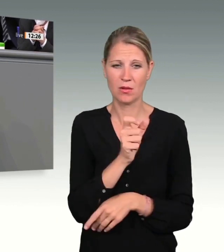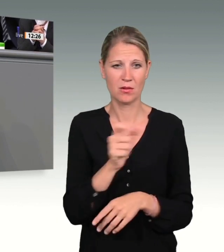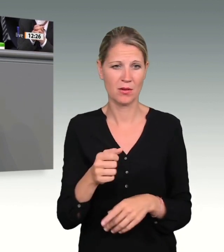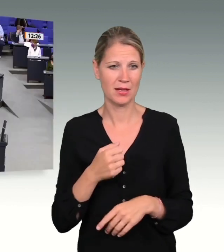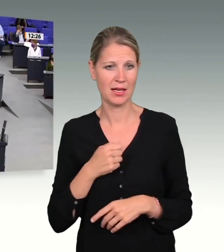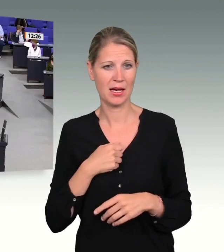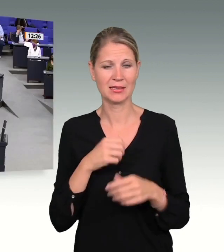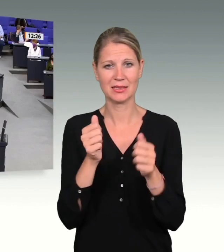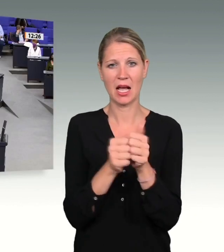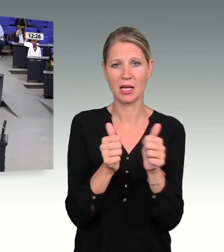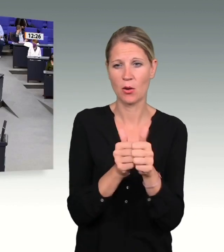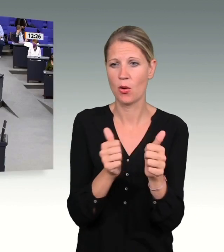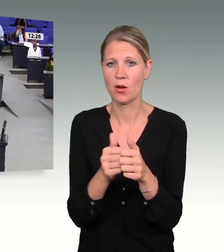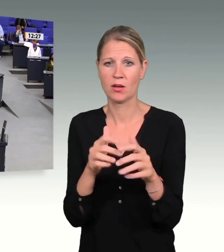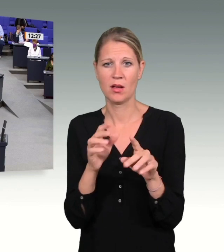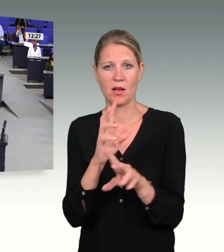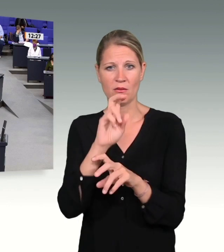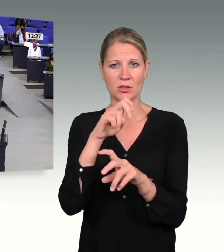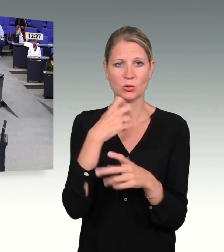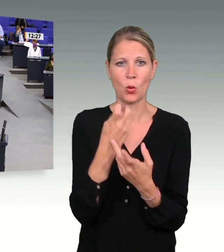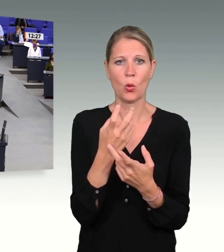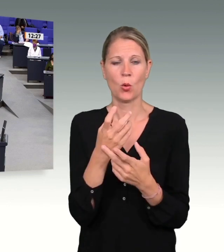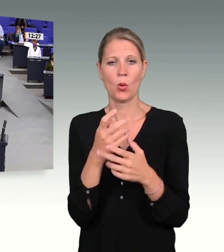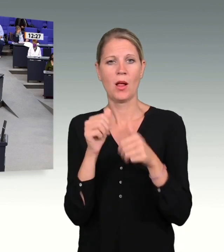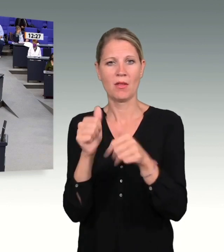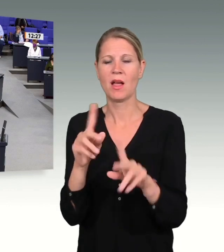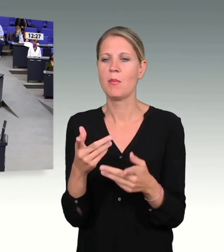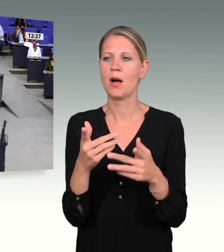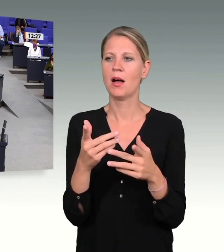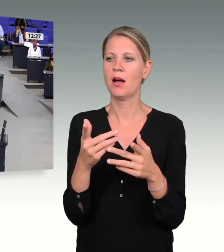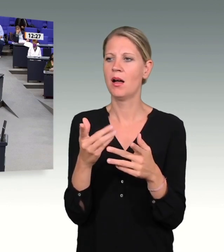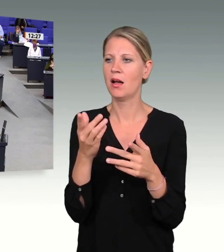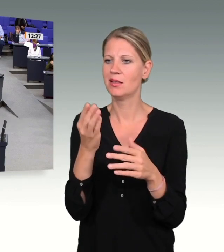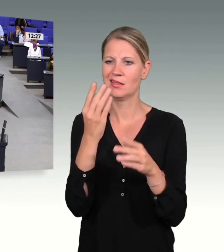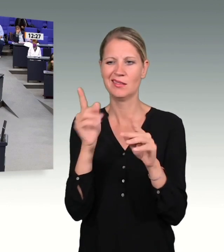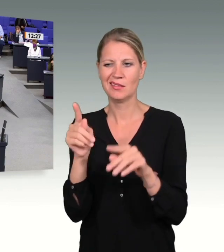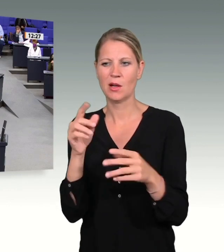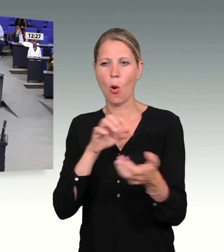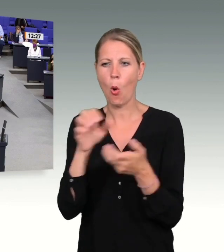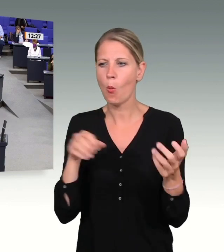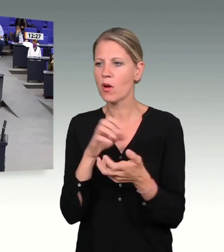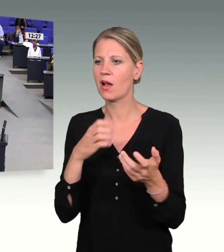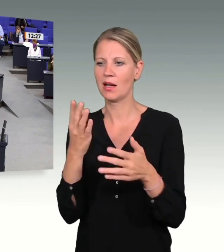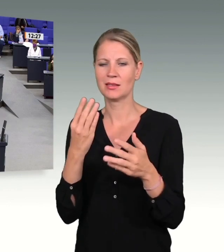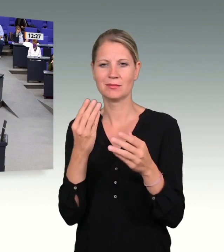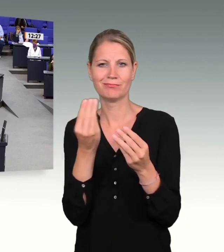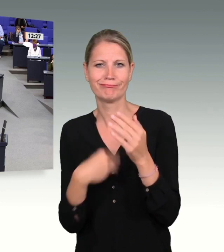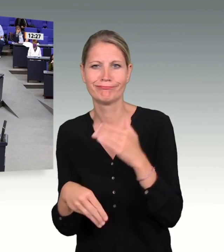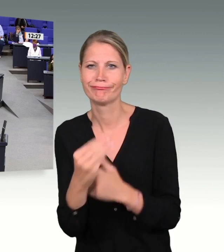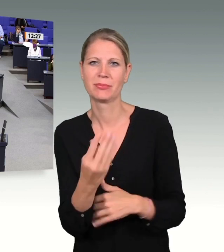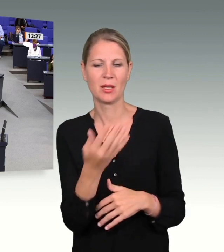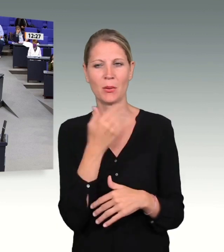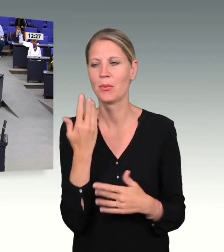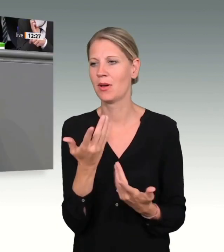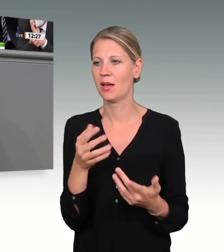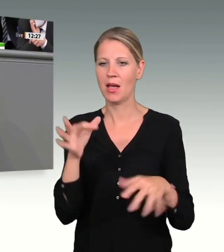förmlichen Umgang. Wer seine Eltern vermisst, braucht in dem Moment keine Belehrungen über die Standards, die bei der Identifizierung eines Leichnams einzuhalten sind.